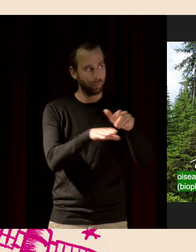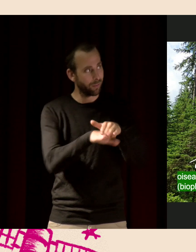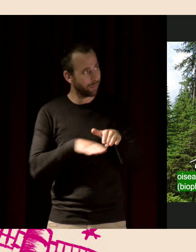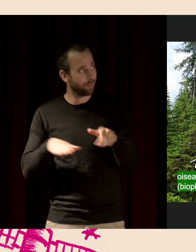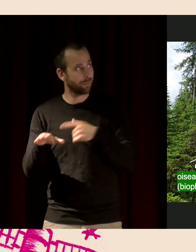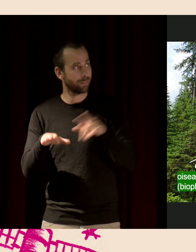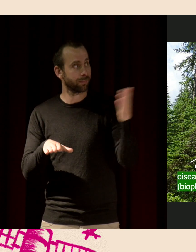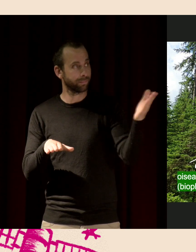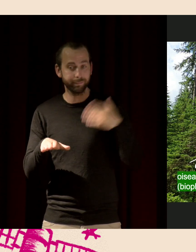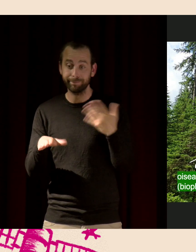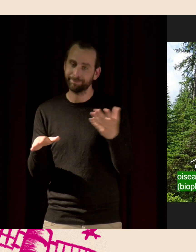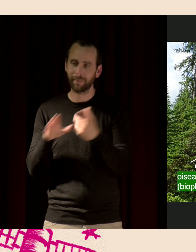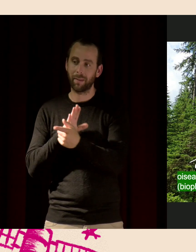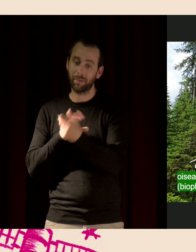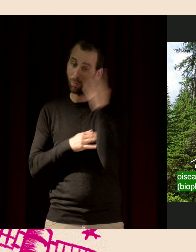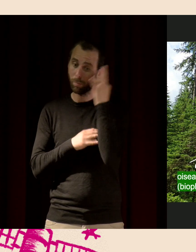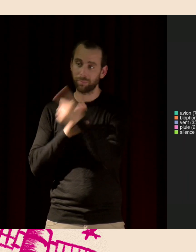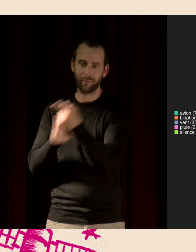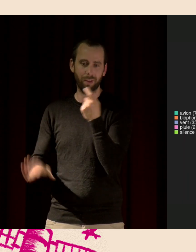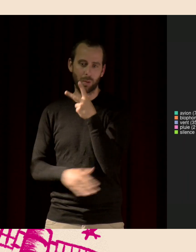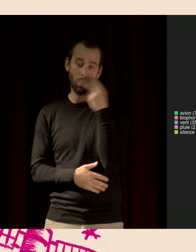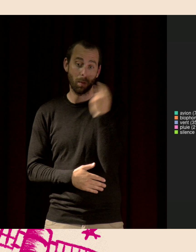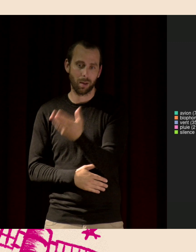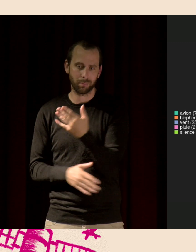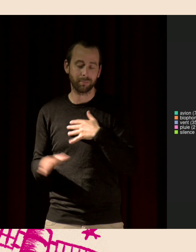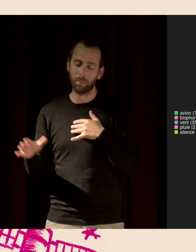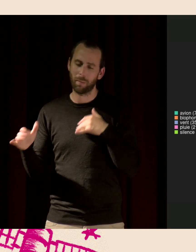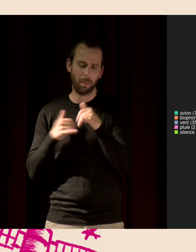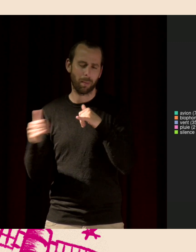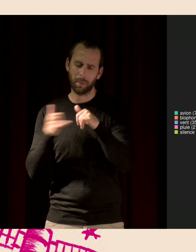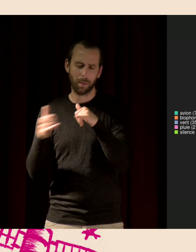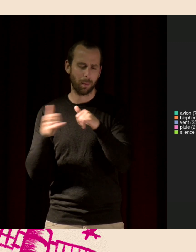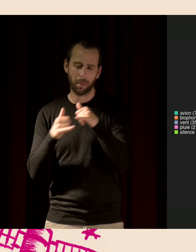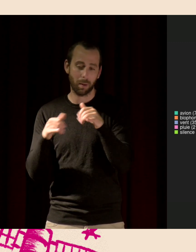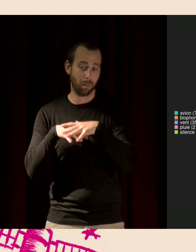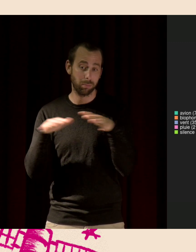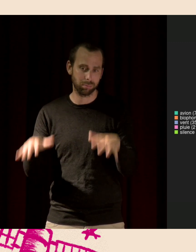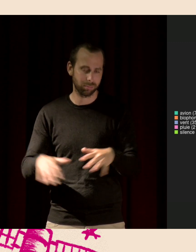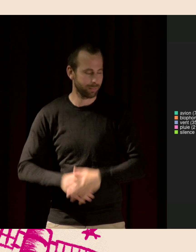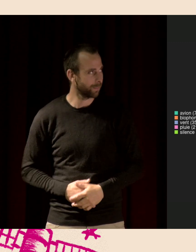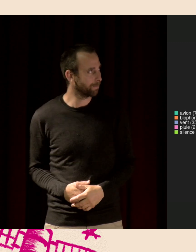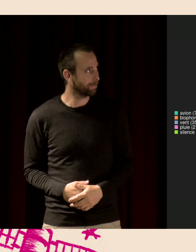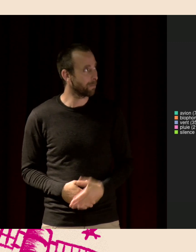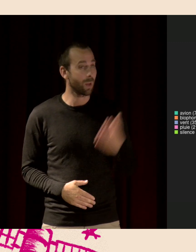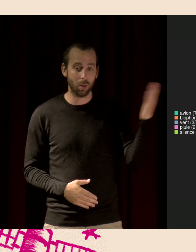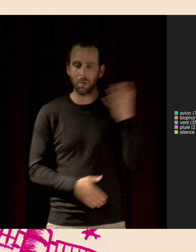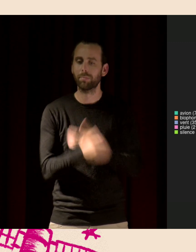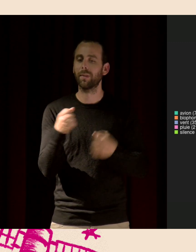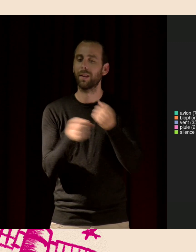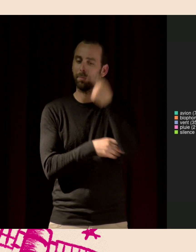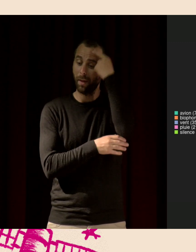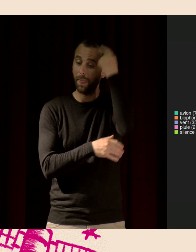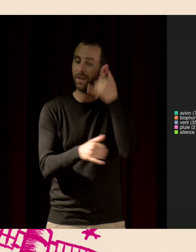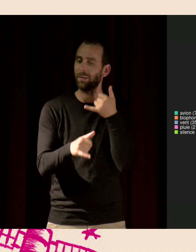beaucoup d'avions. donc, une des premières choses que l a faites, c'est qu'on a fait aussi un système d'intelligence artificielle qui nous